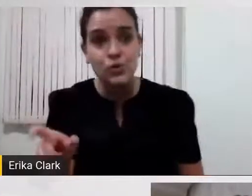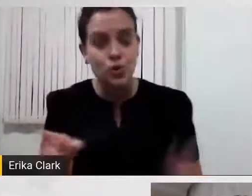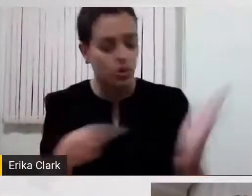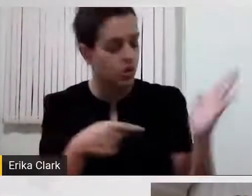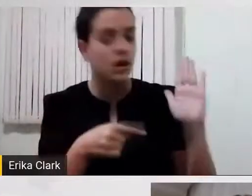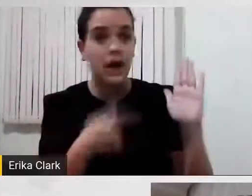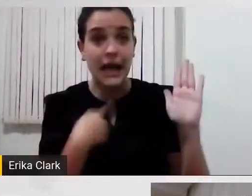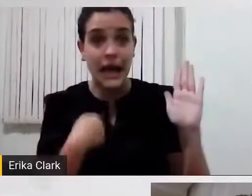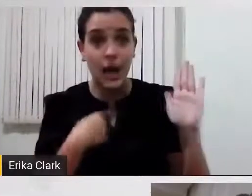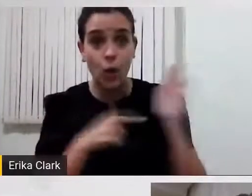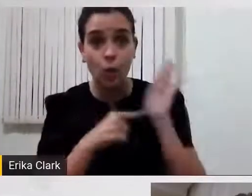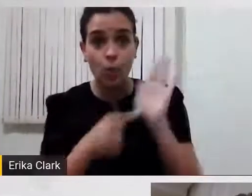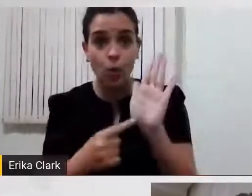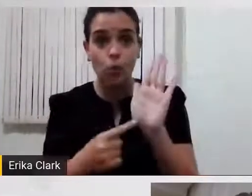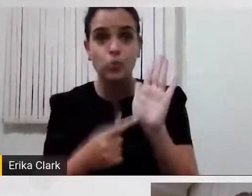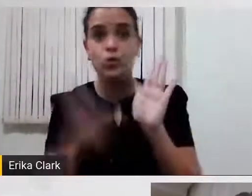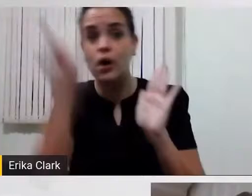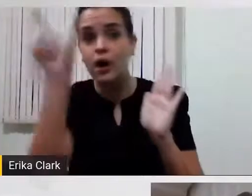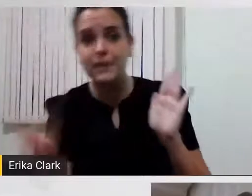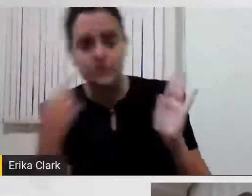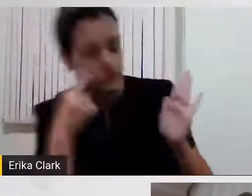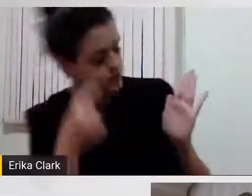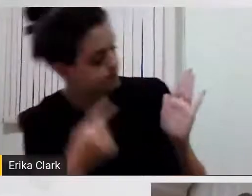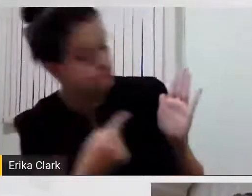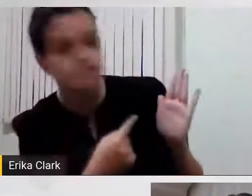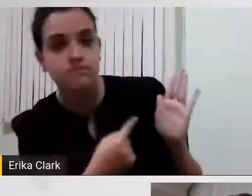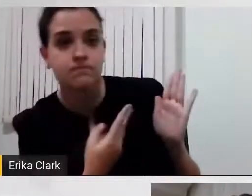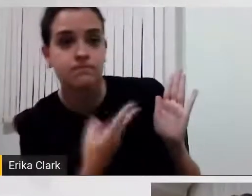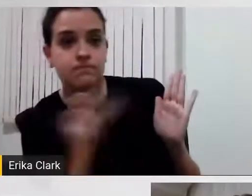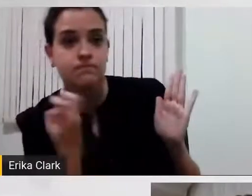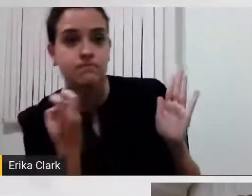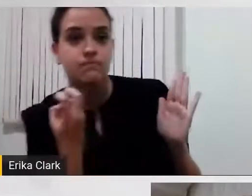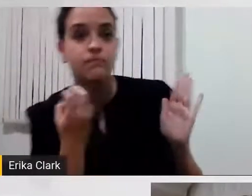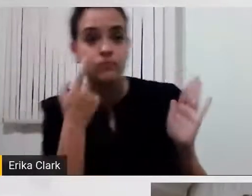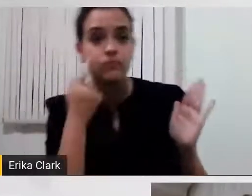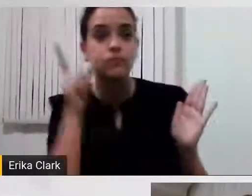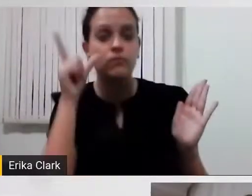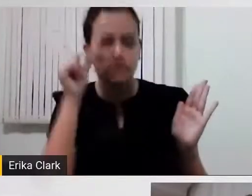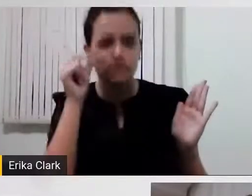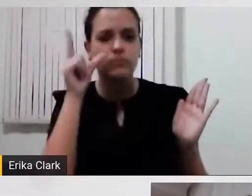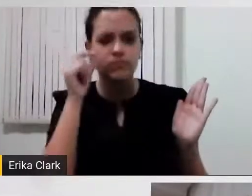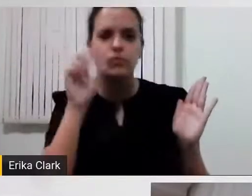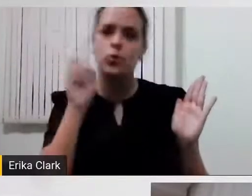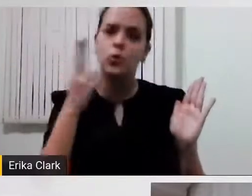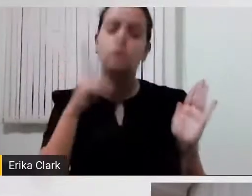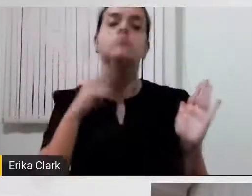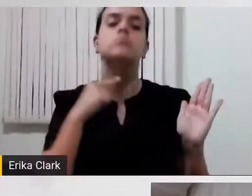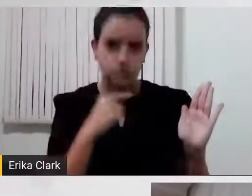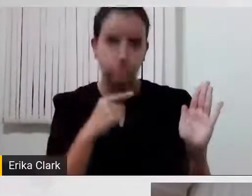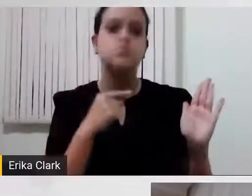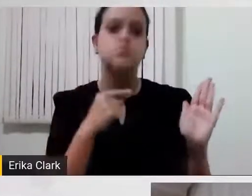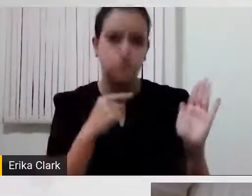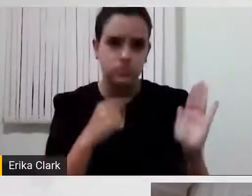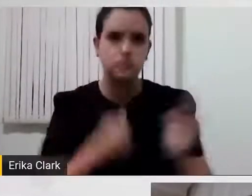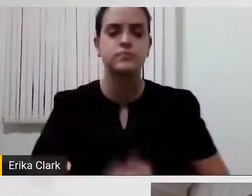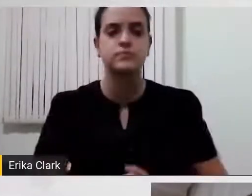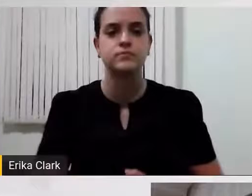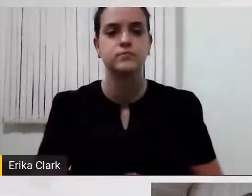confirmar com o sinal afirmativo. Não é? Então, vamos escrever. Aí eu posso, soletrando o